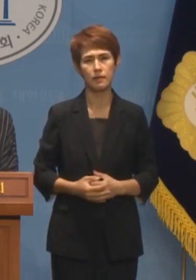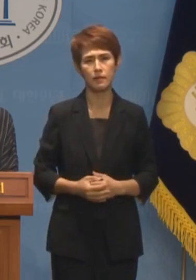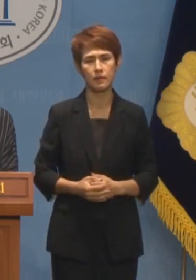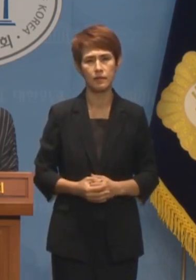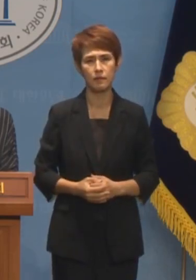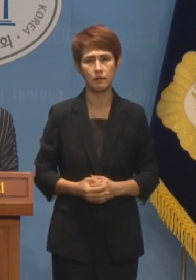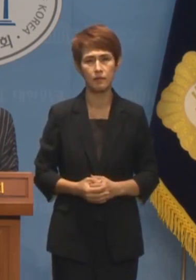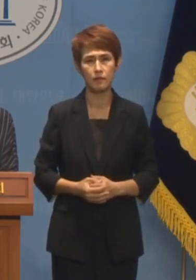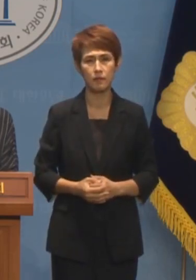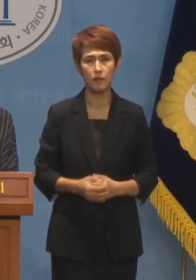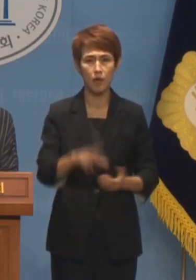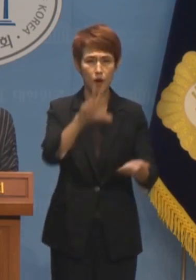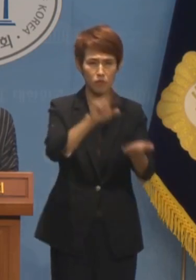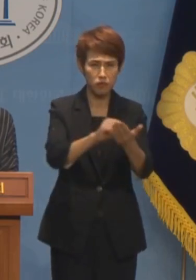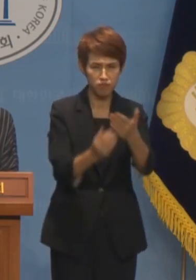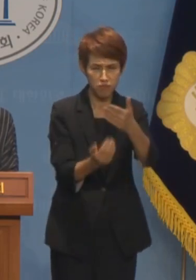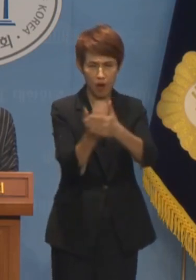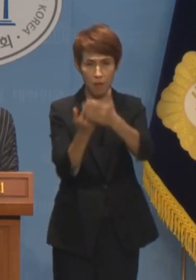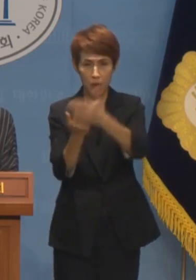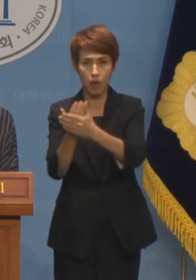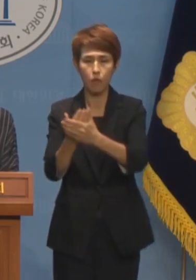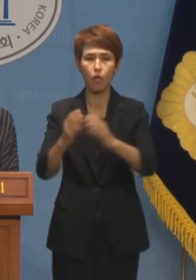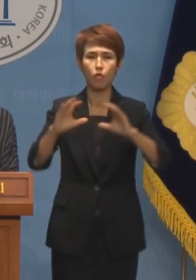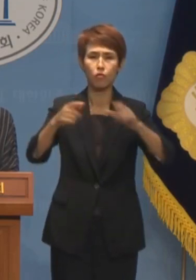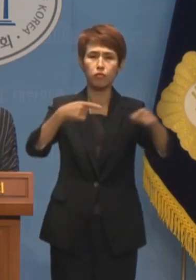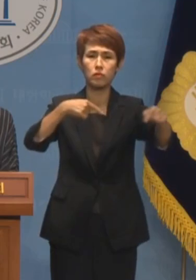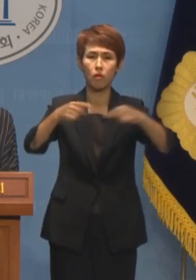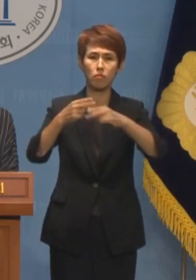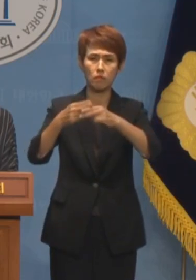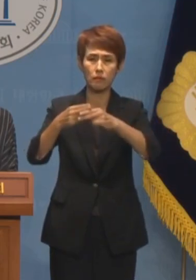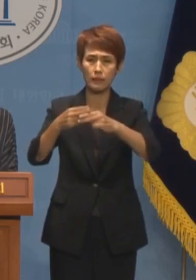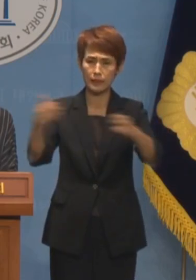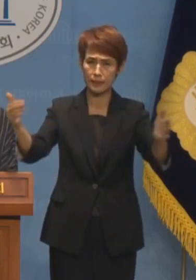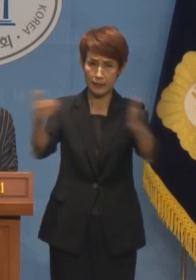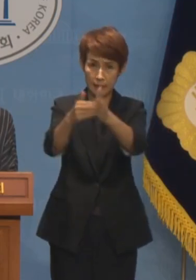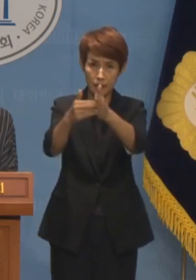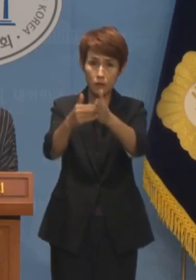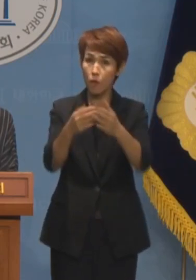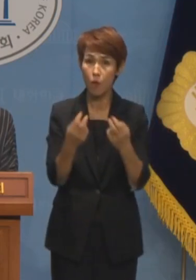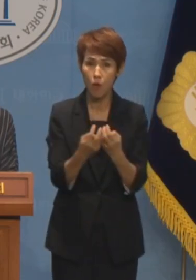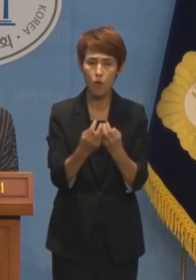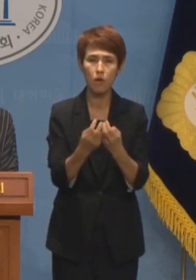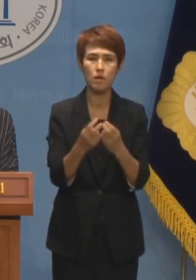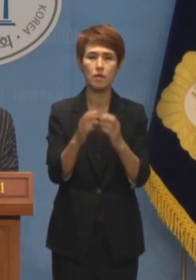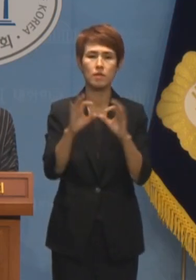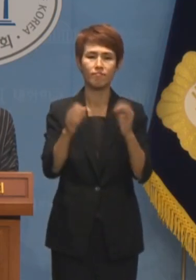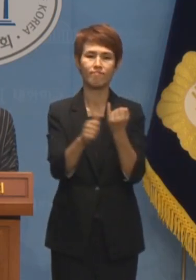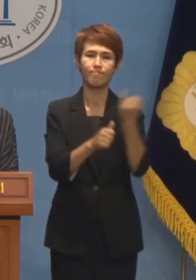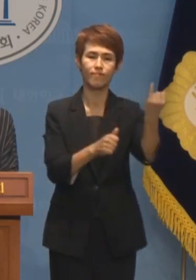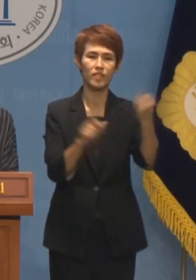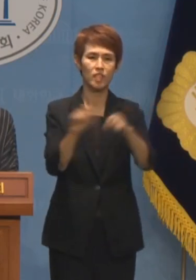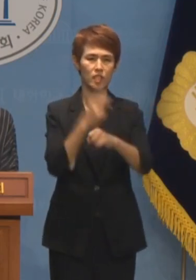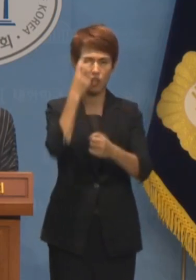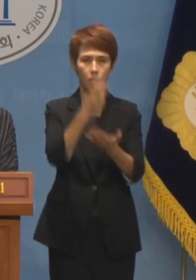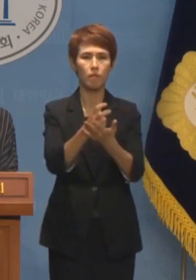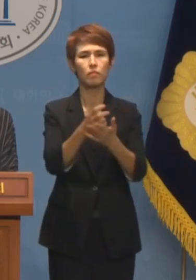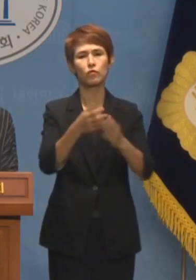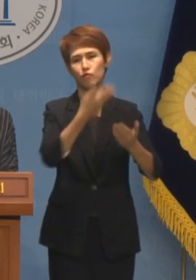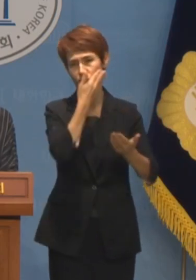끝도 없이 터져나오는 국정농단을 끝내기 위해서는 김건희 특검이 반드시 진행되어야 합니다.